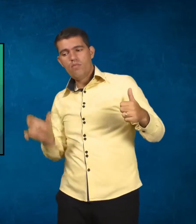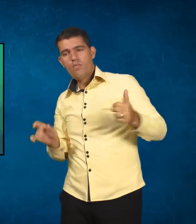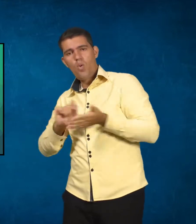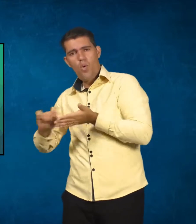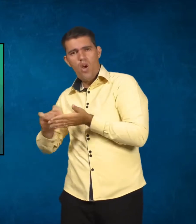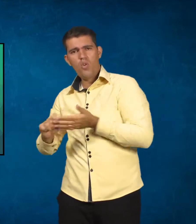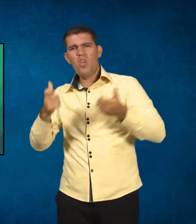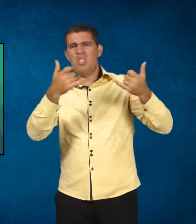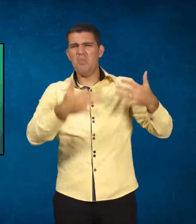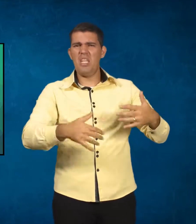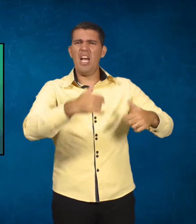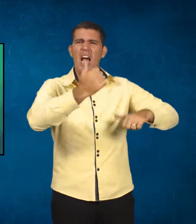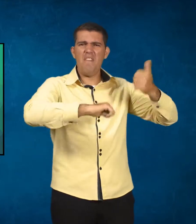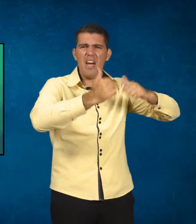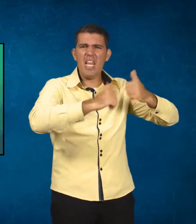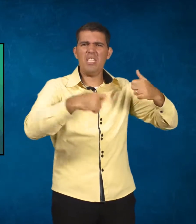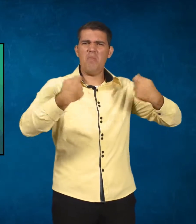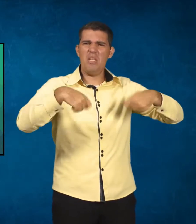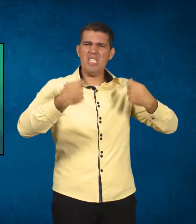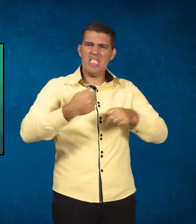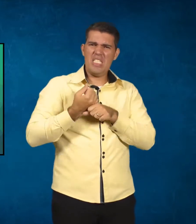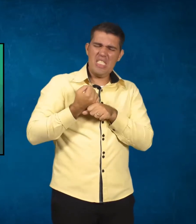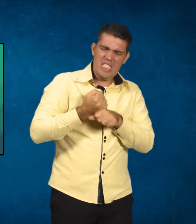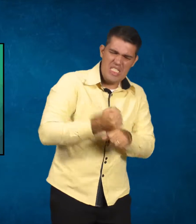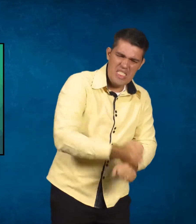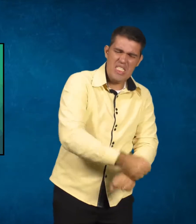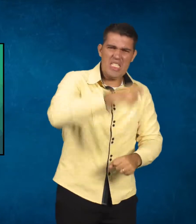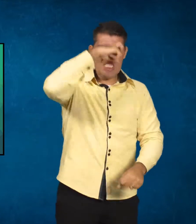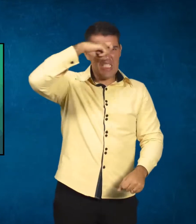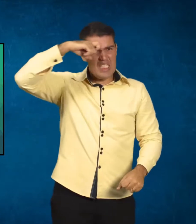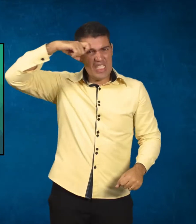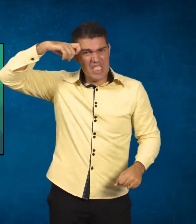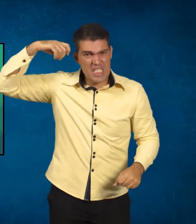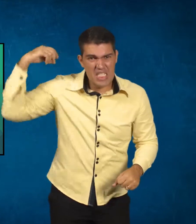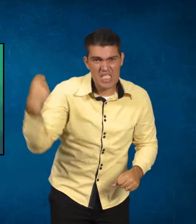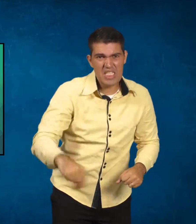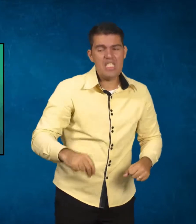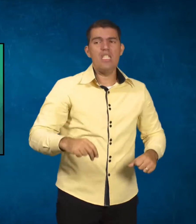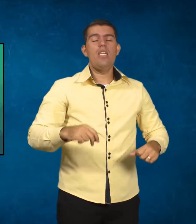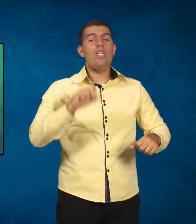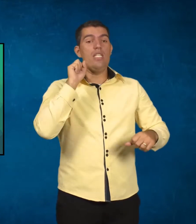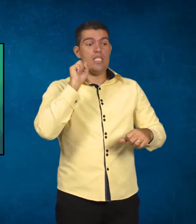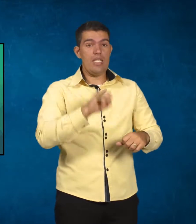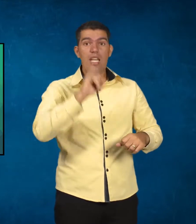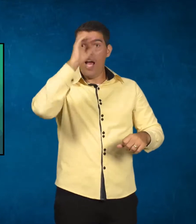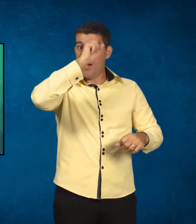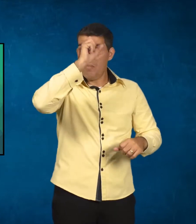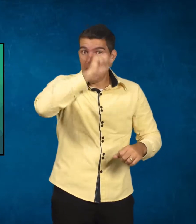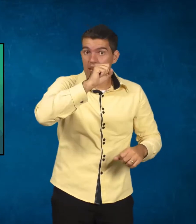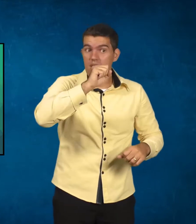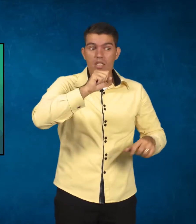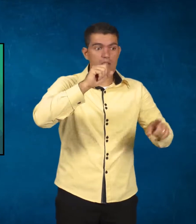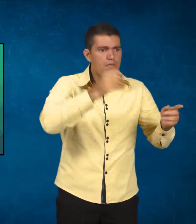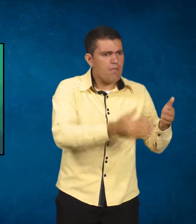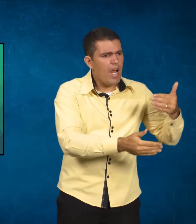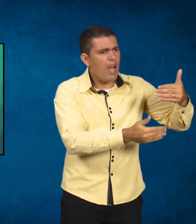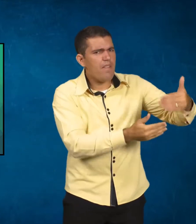exaustiva em relação aos meios. Enquanto aprende, você avalia e não em relação ao resultado